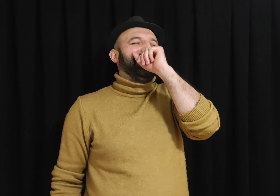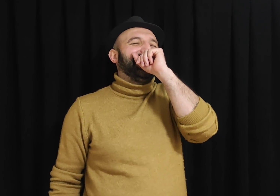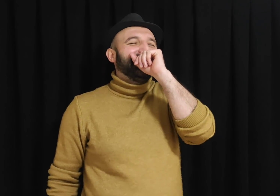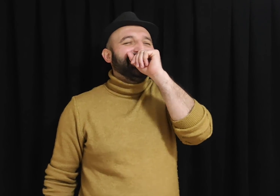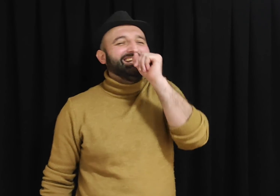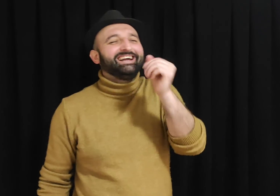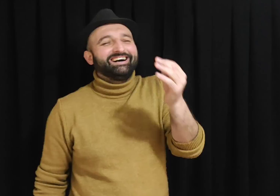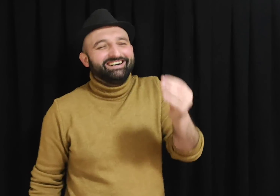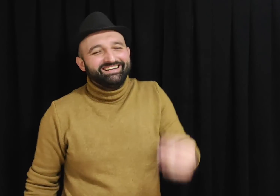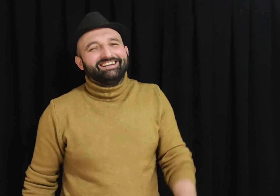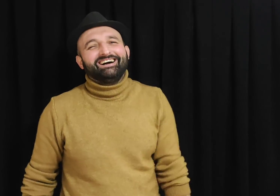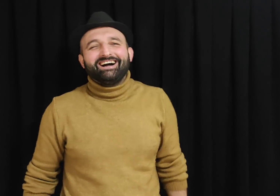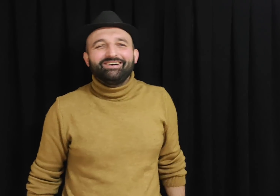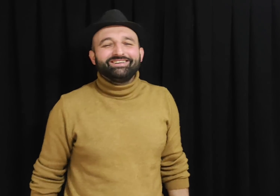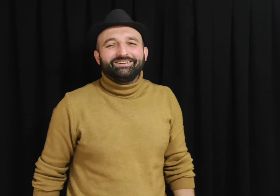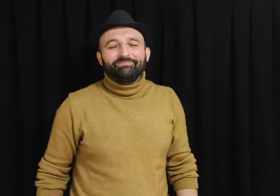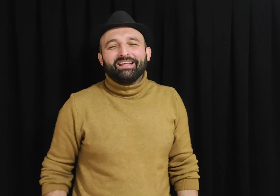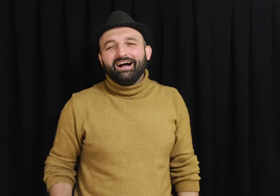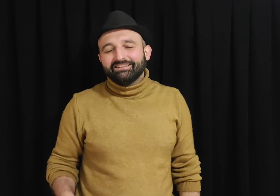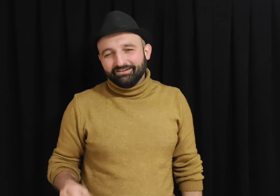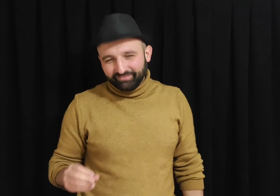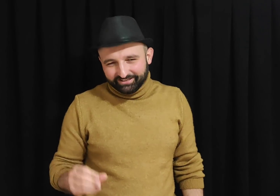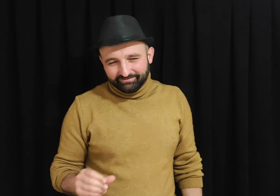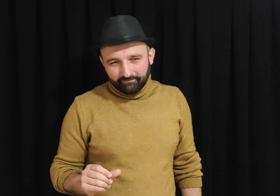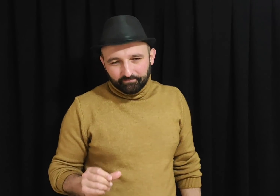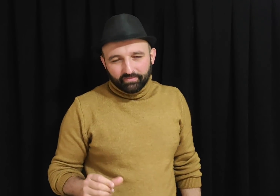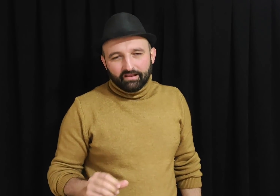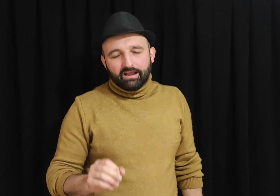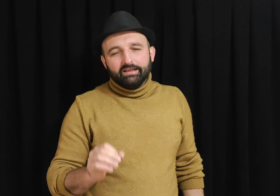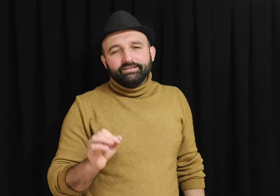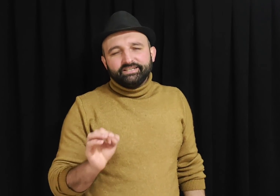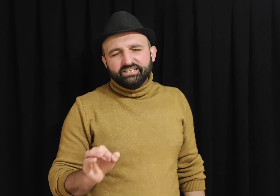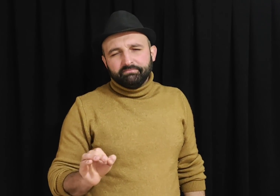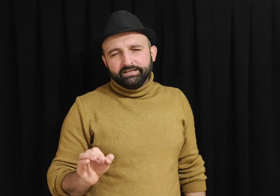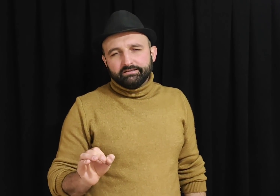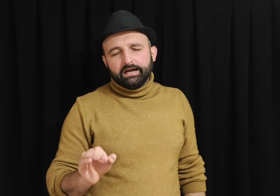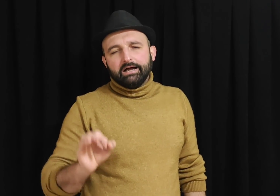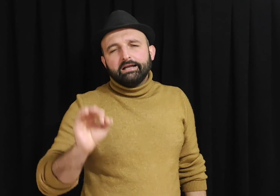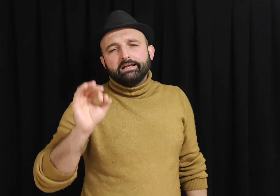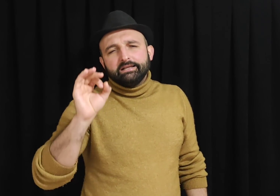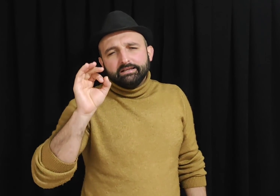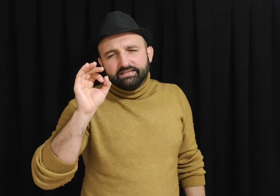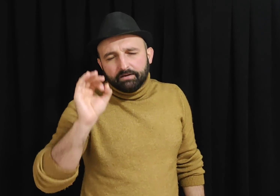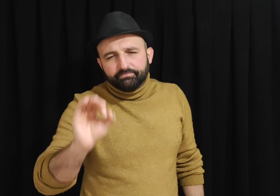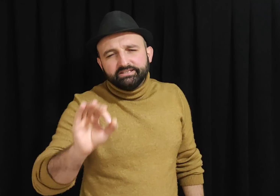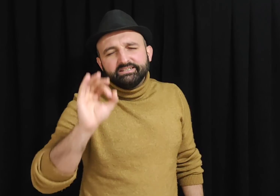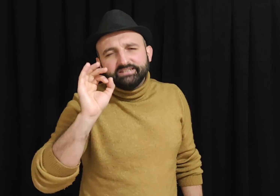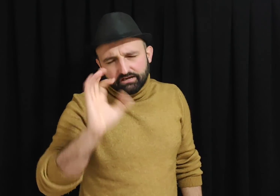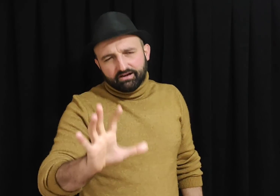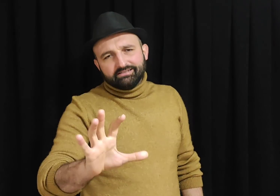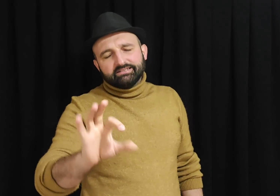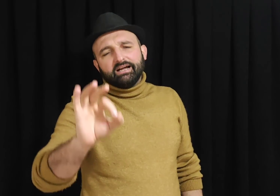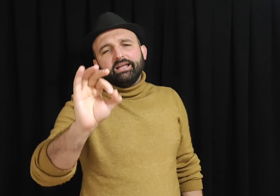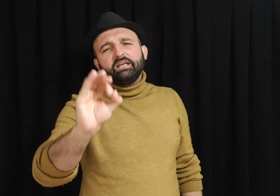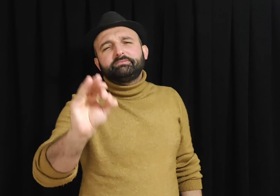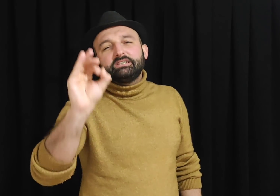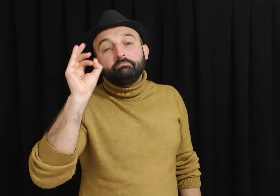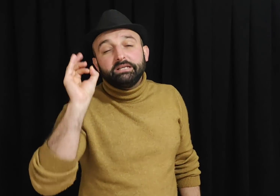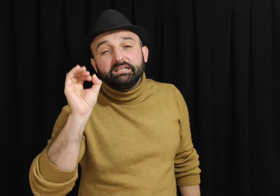Ya abi adamların 20 yılda yaptığı ne varsa hepsi bir